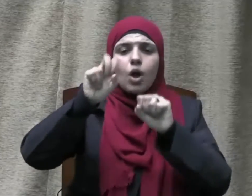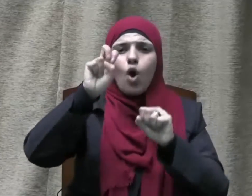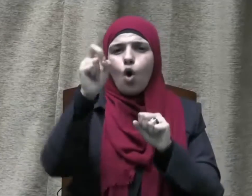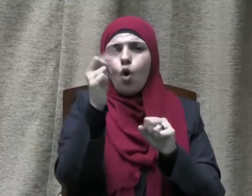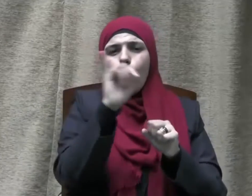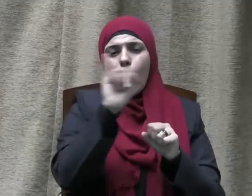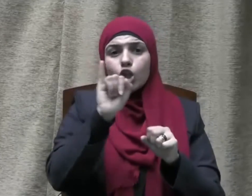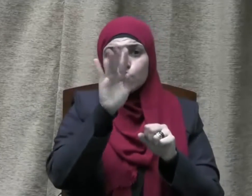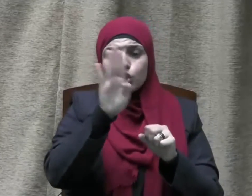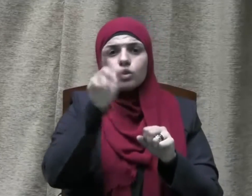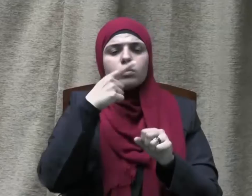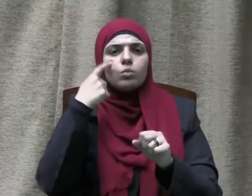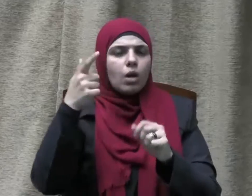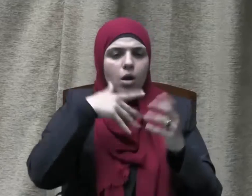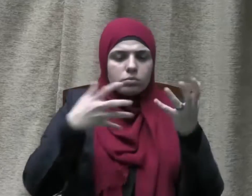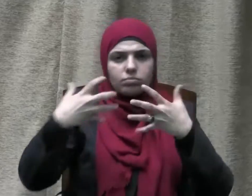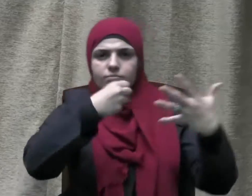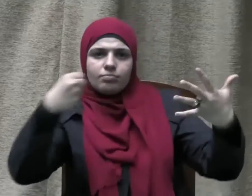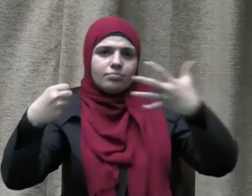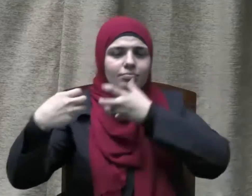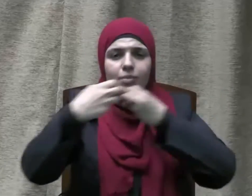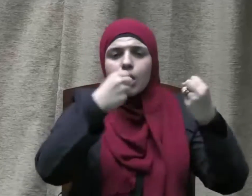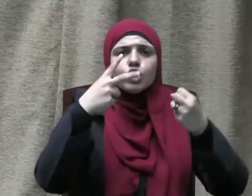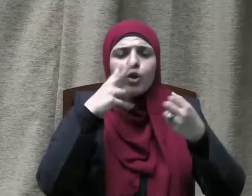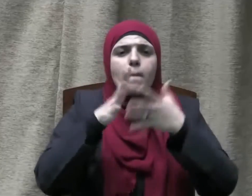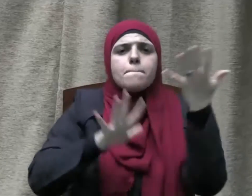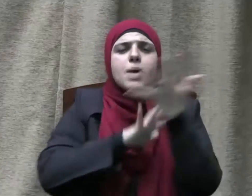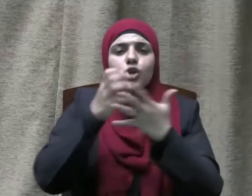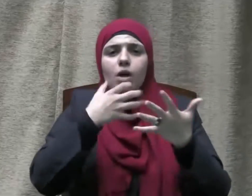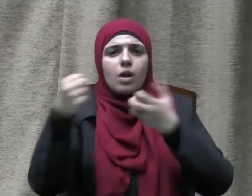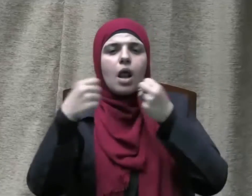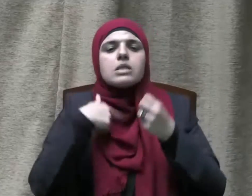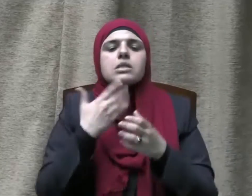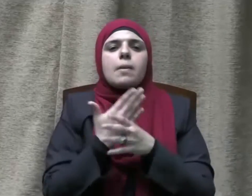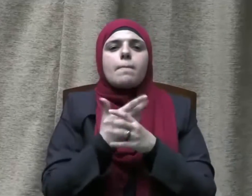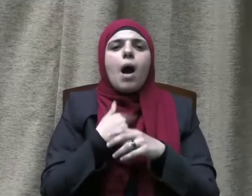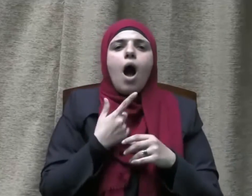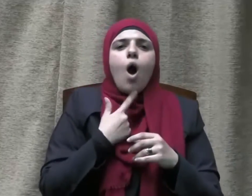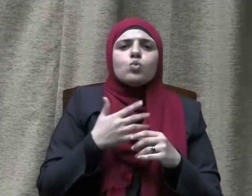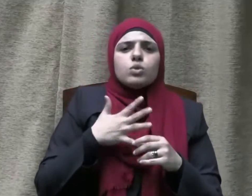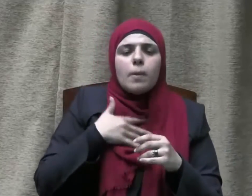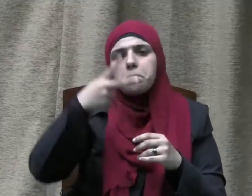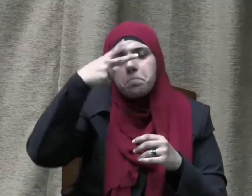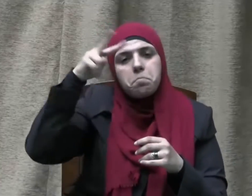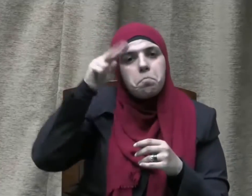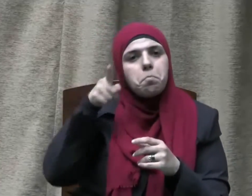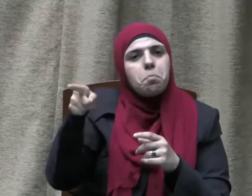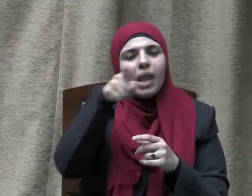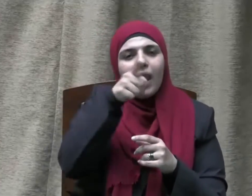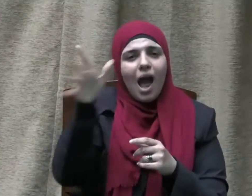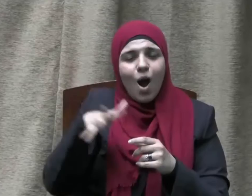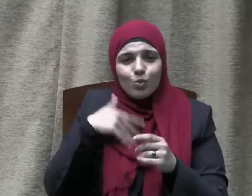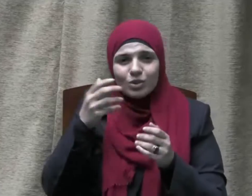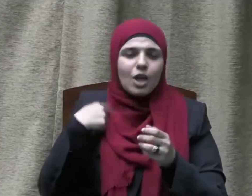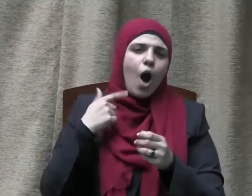حينما تنازعوا فيما بينهم رغبة في أن ينال كل منهم شرف